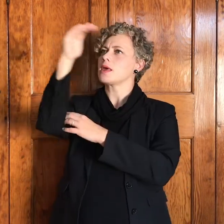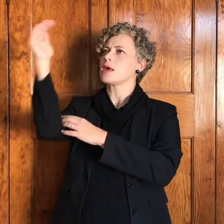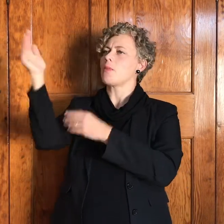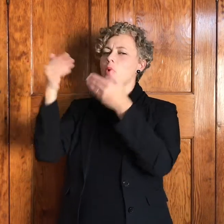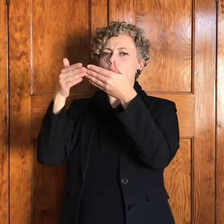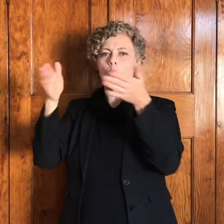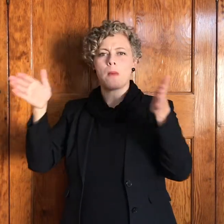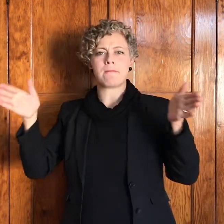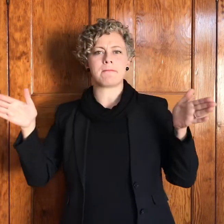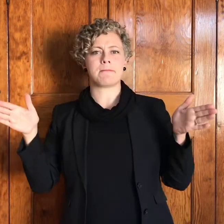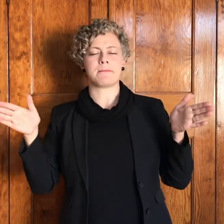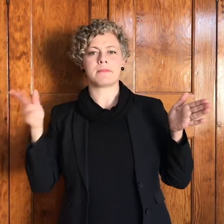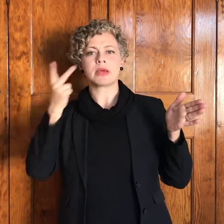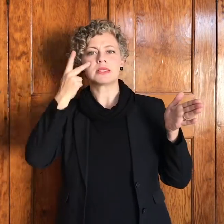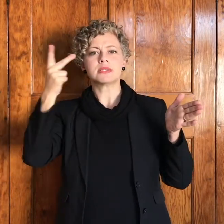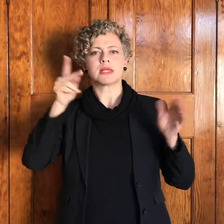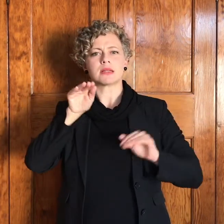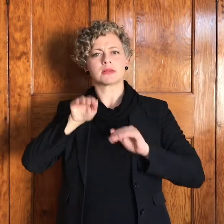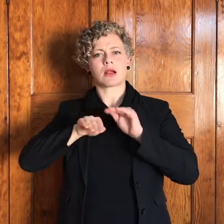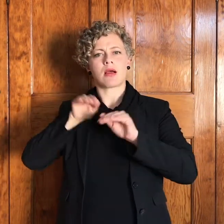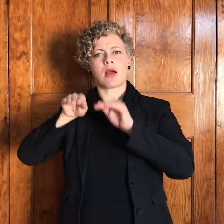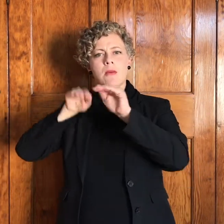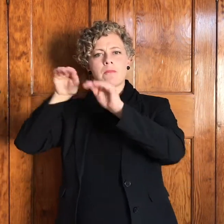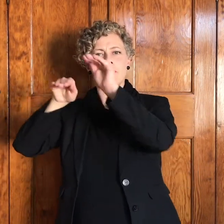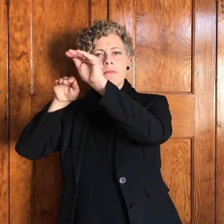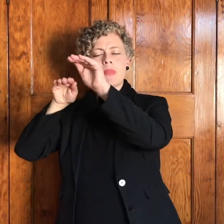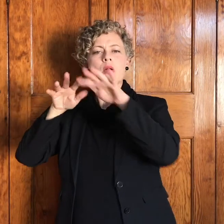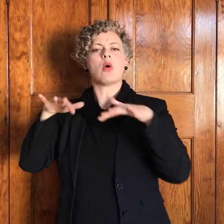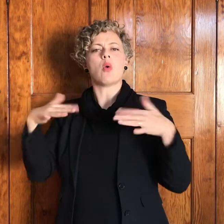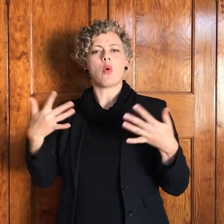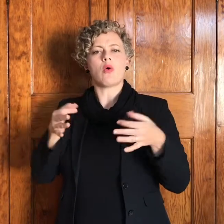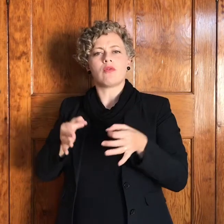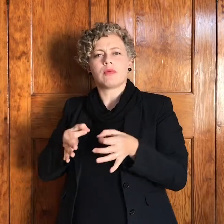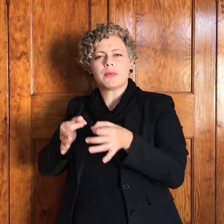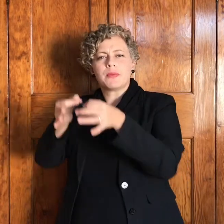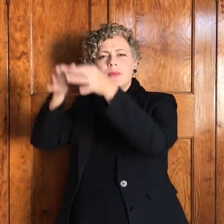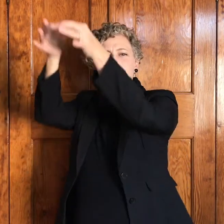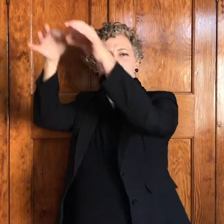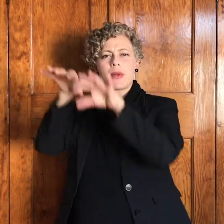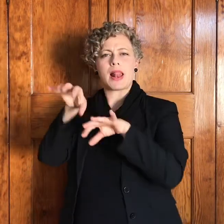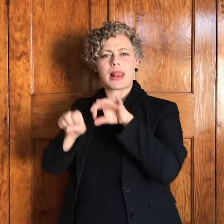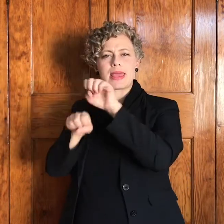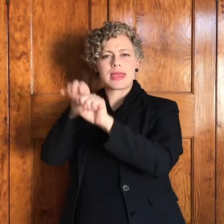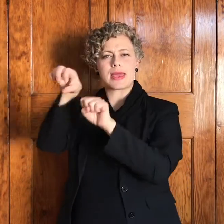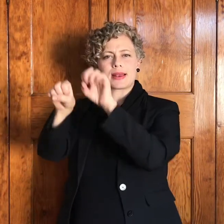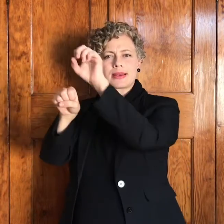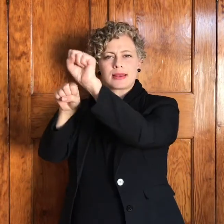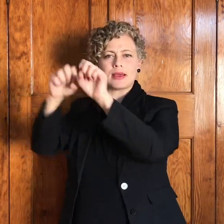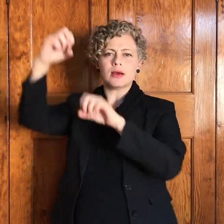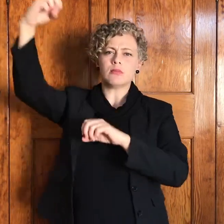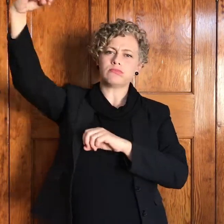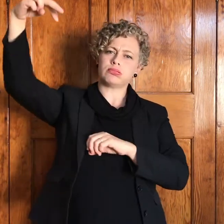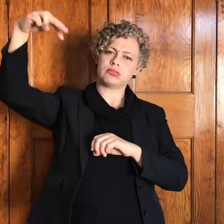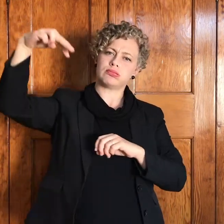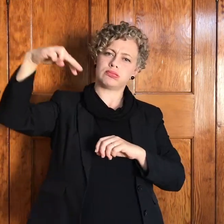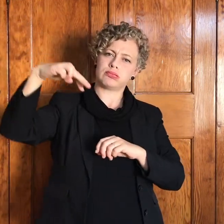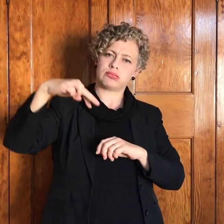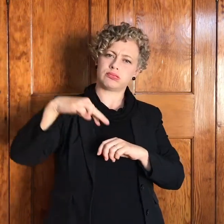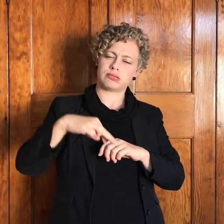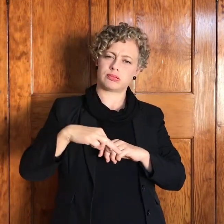en daar is trappe of jy kan sê een leer wat neergelaat is uit die jimmel ons